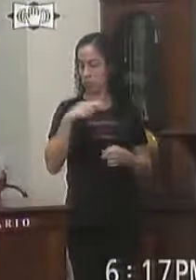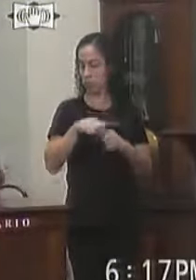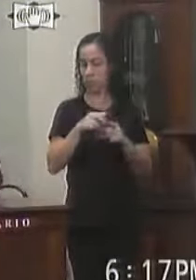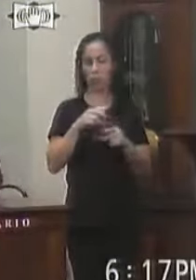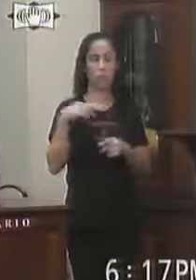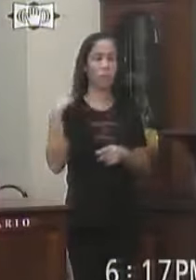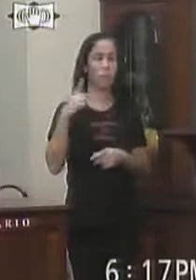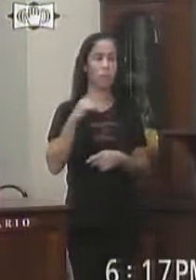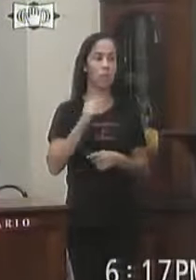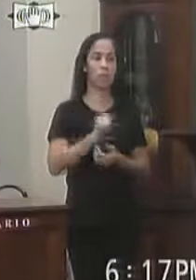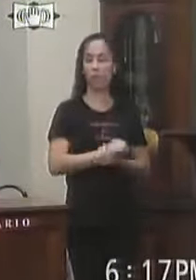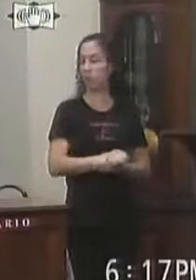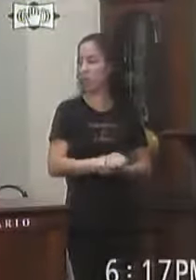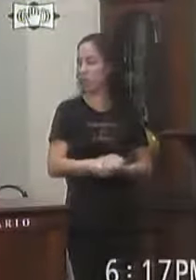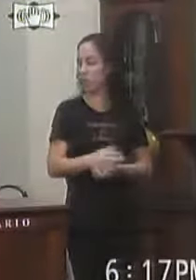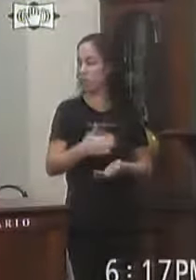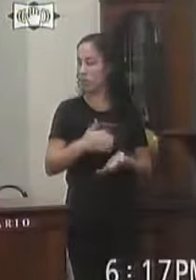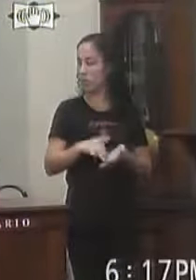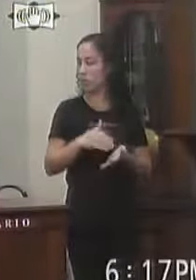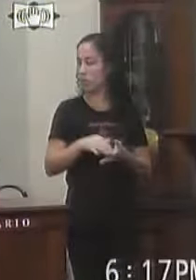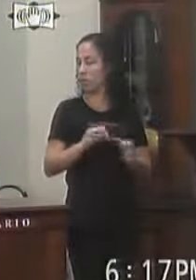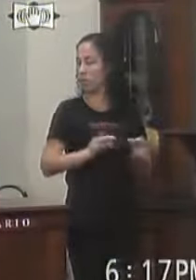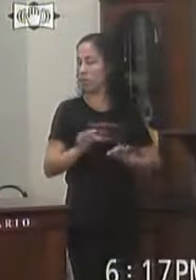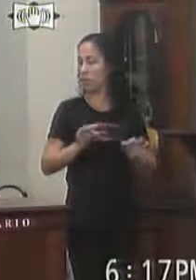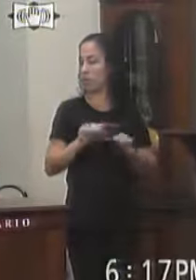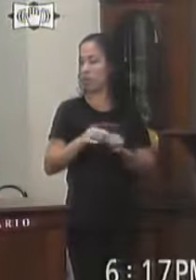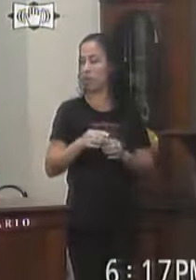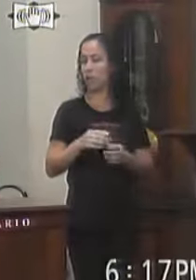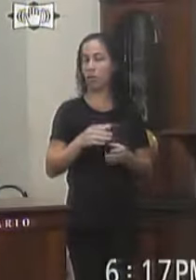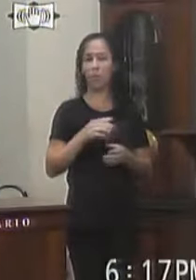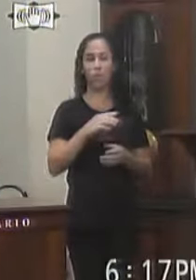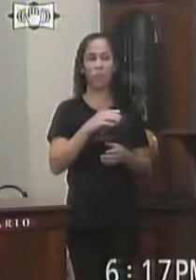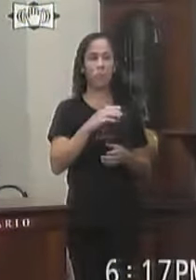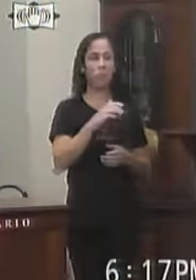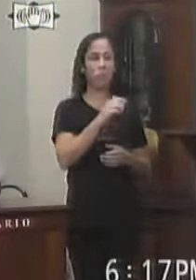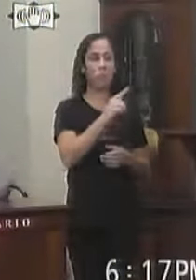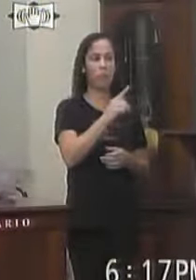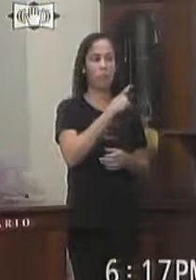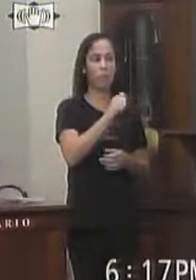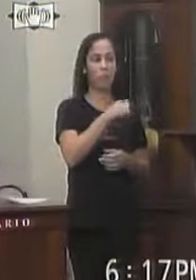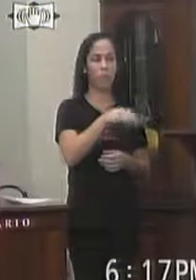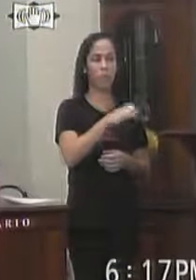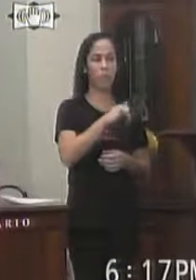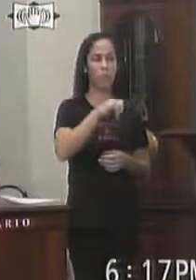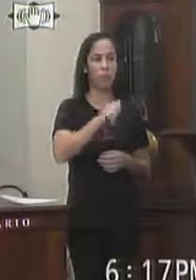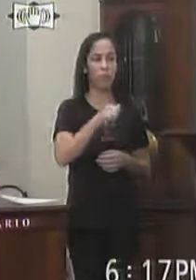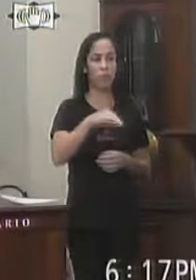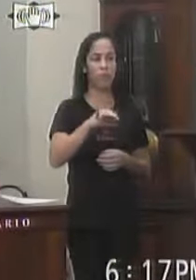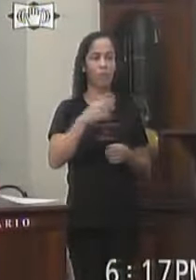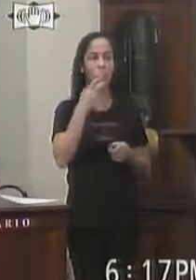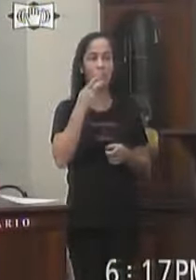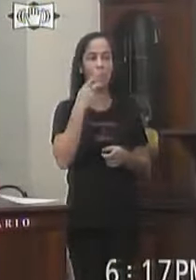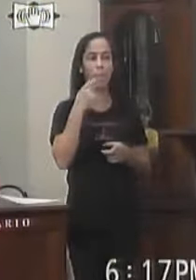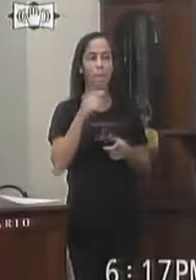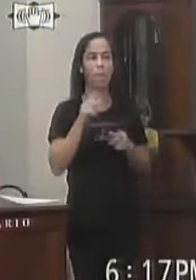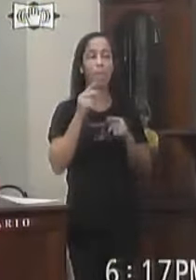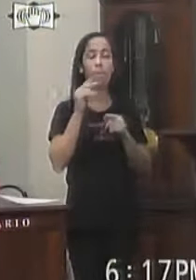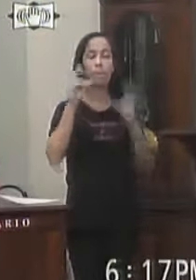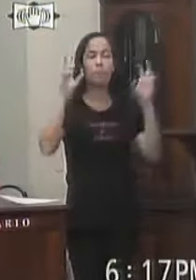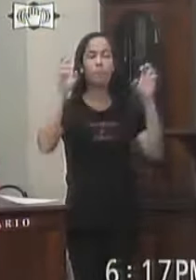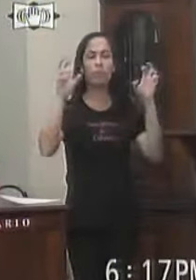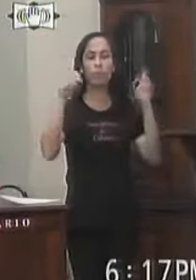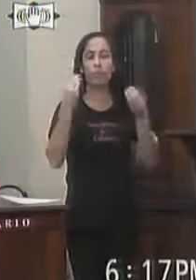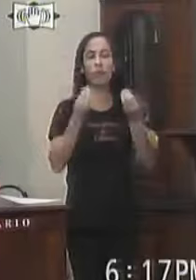David Do secretário de planejamento urbano José Geraldo Falando sobre a questão da